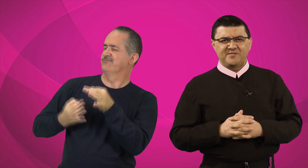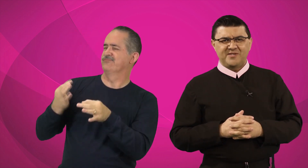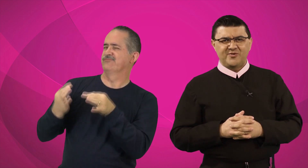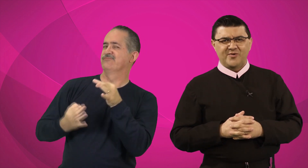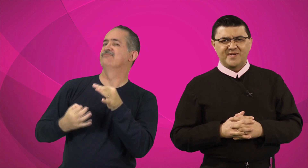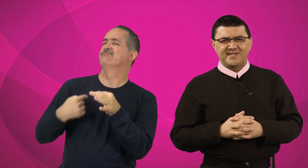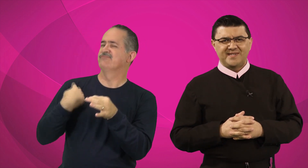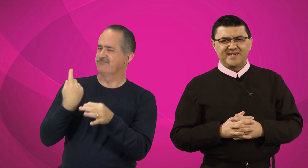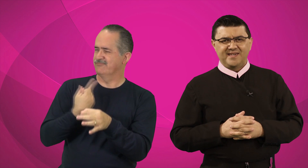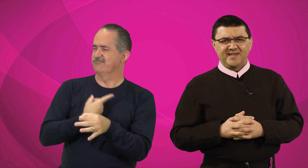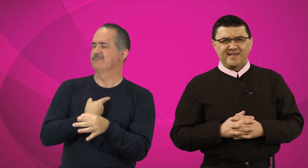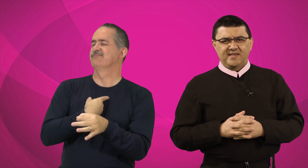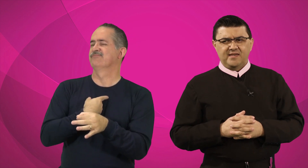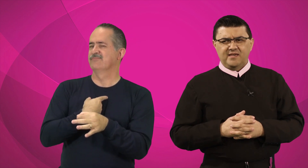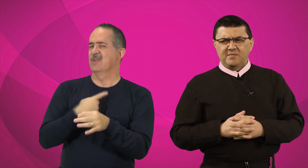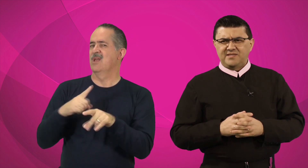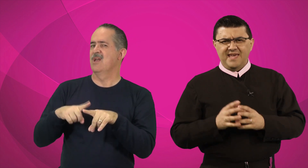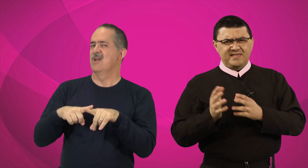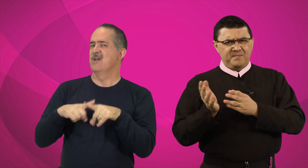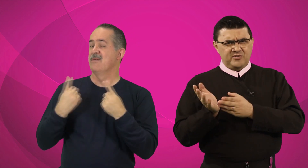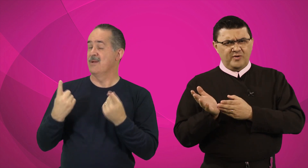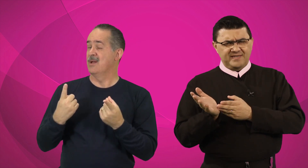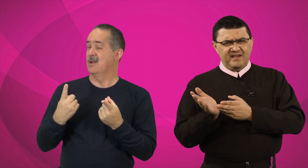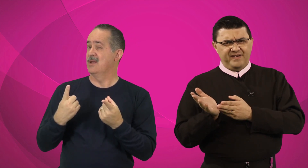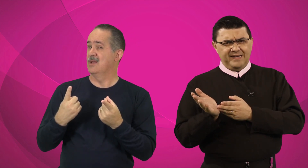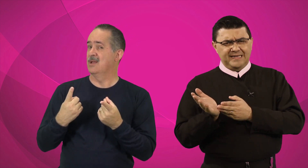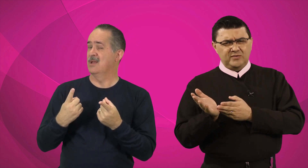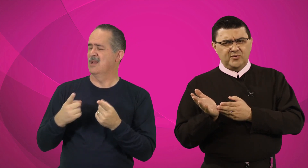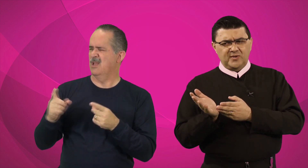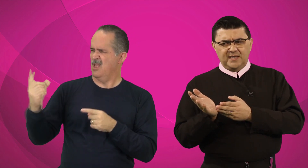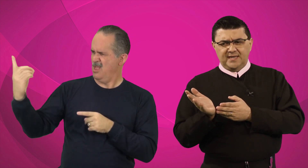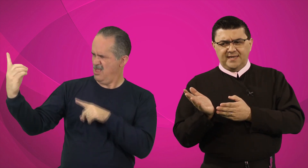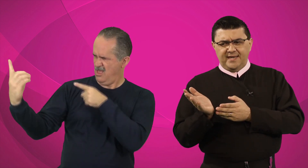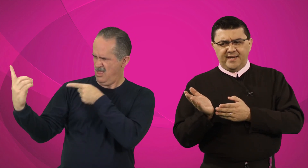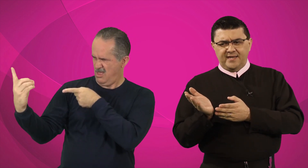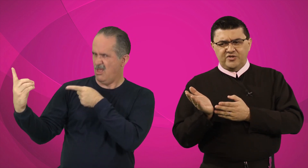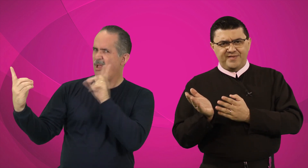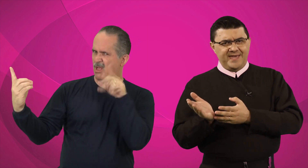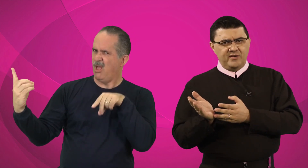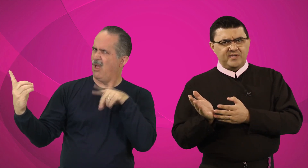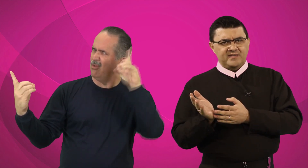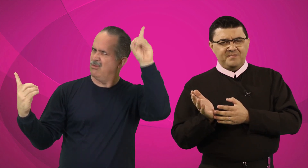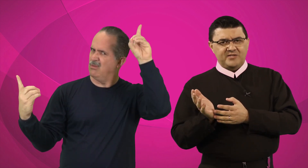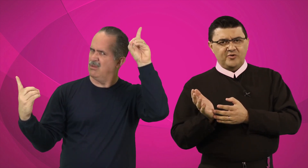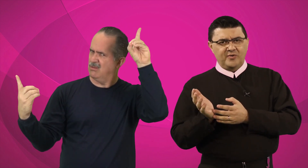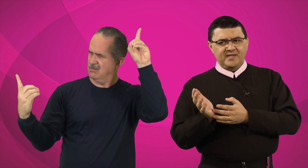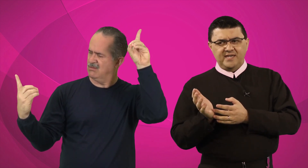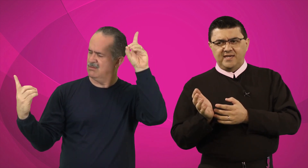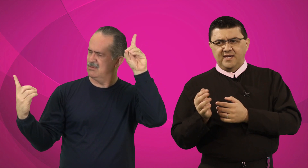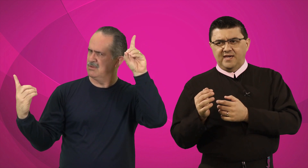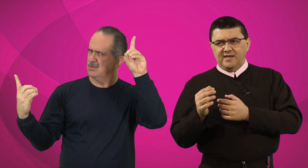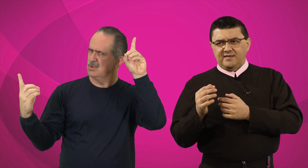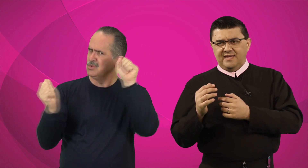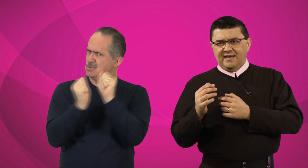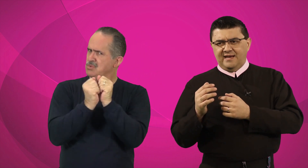as pessoas. Mas, essa pessoa que está falando de Deus, essa pessoa que está